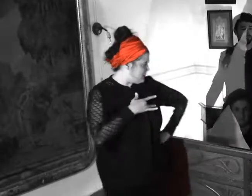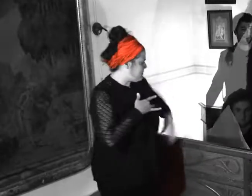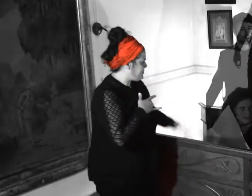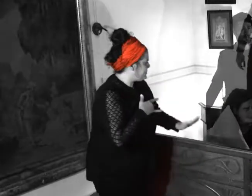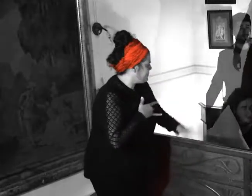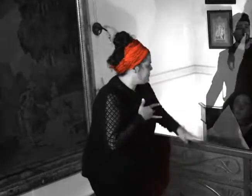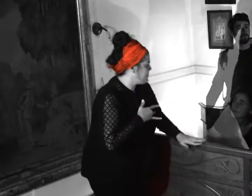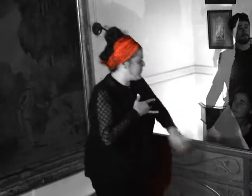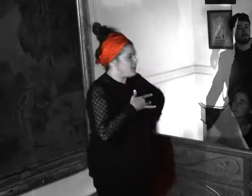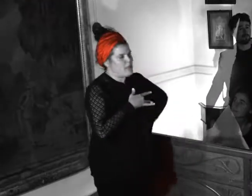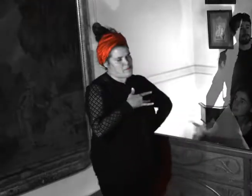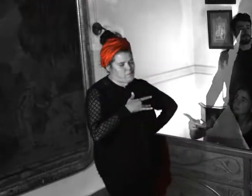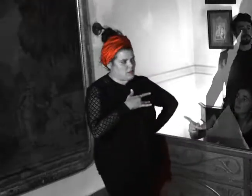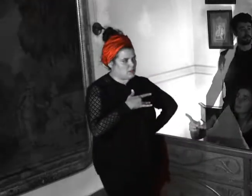Vamos, vamos, vamos, vamos, vamos, vamos